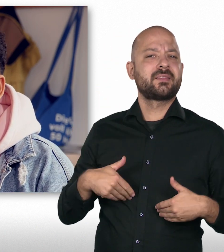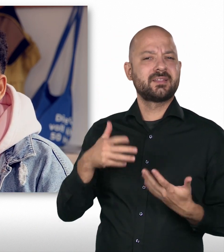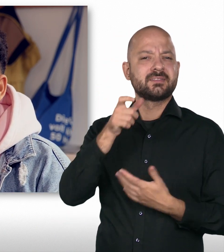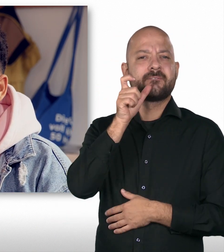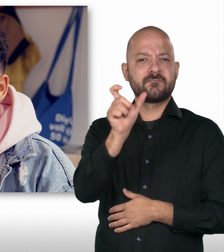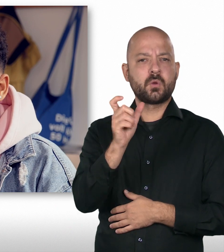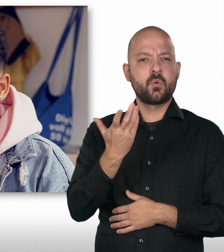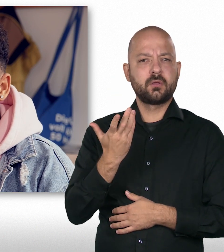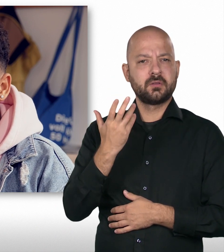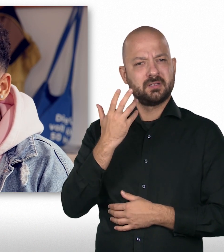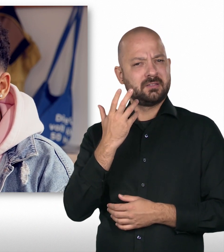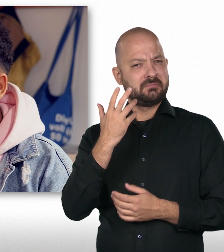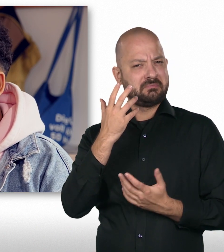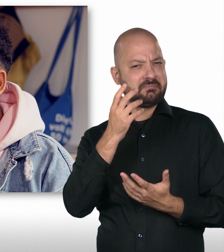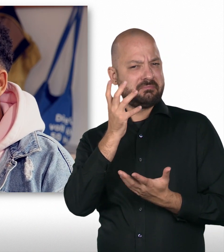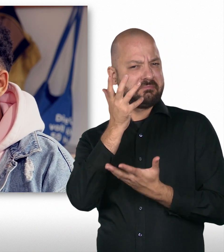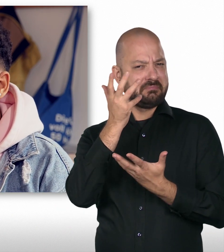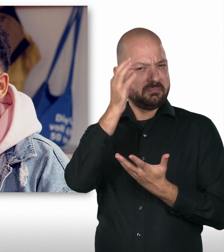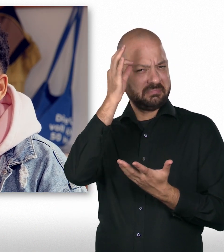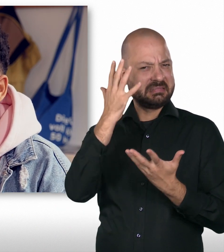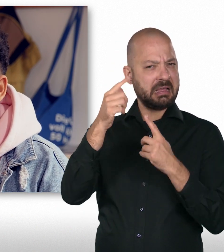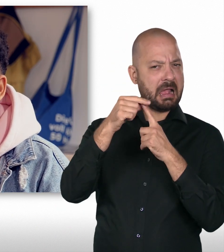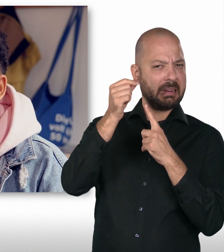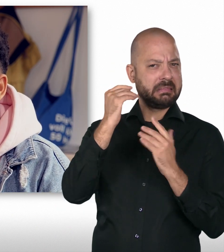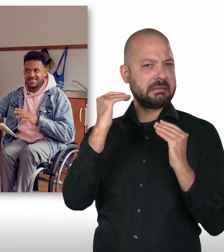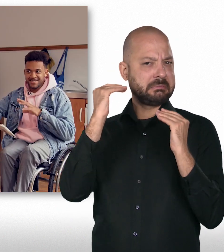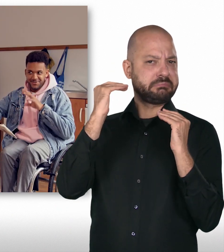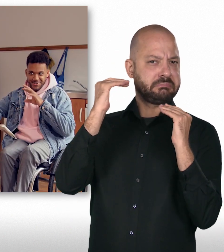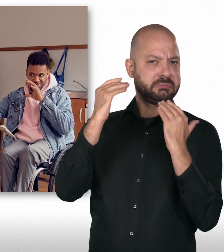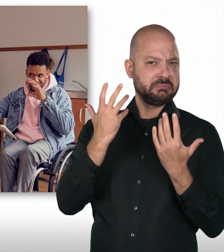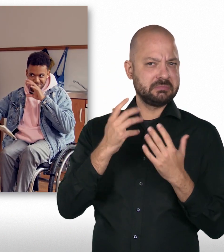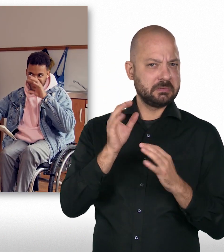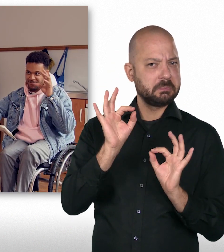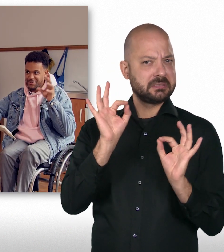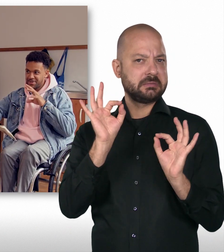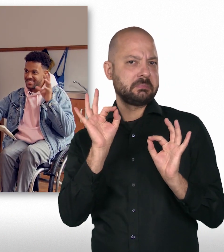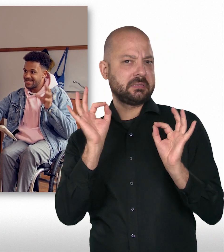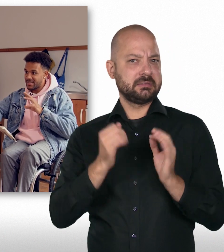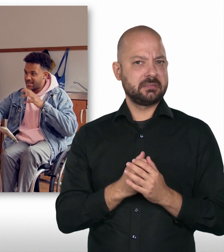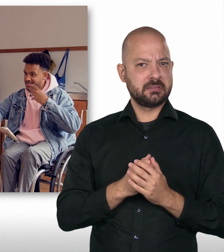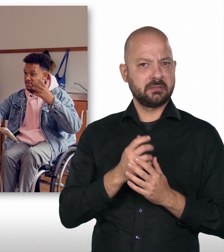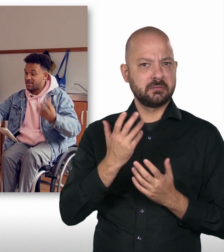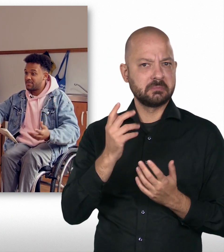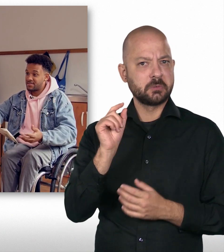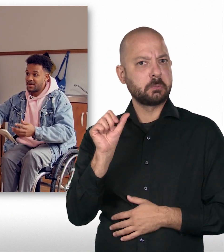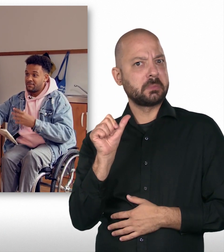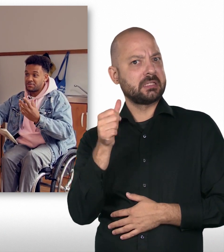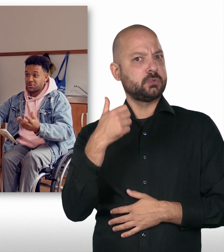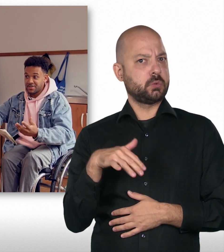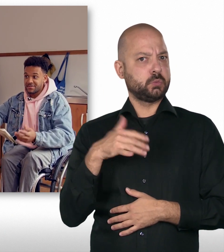Dienst gehört, es klingt ja wie sowas, keine Ahnung, Elitäres oder so. Ist das sowas, so ein bisschen was Besseres, heißt das am Ende dann was Besonderes,